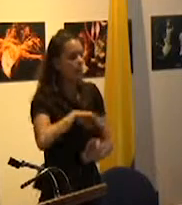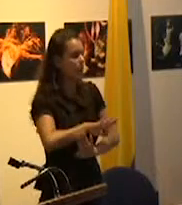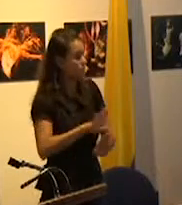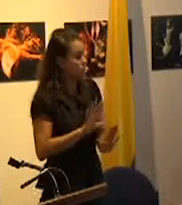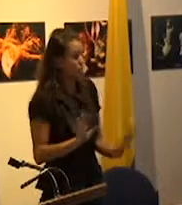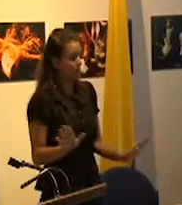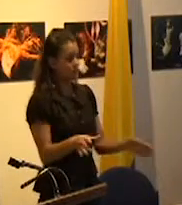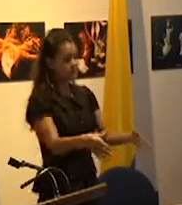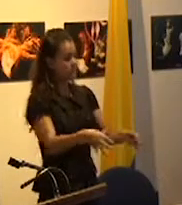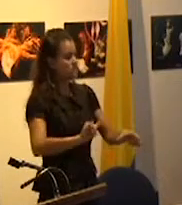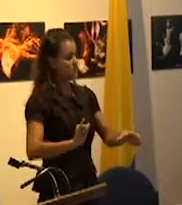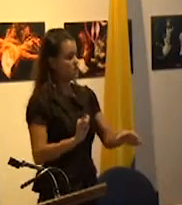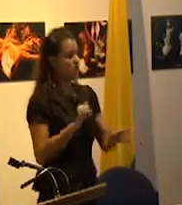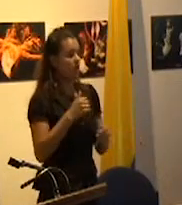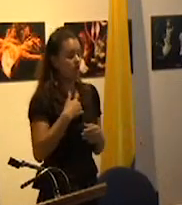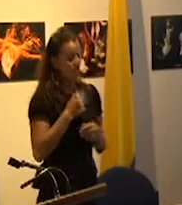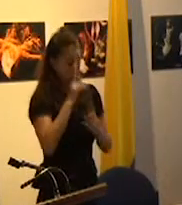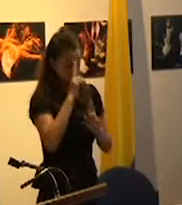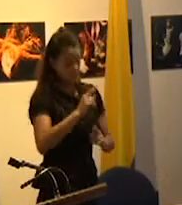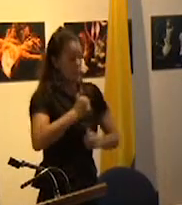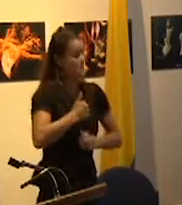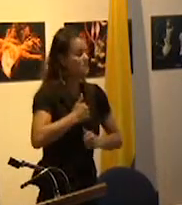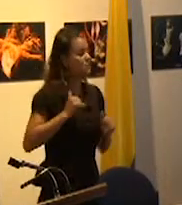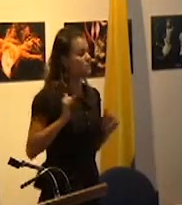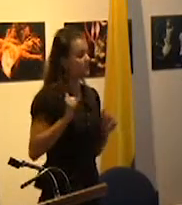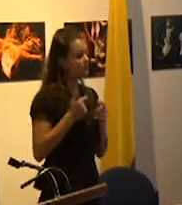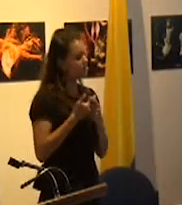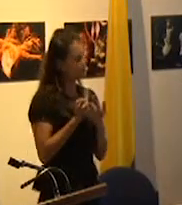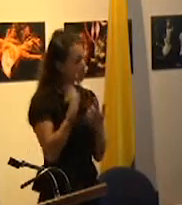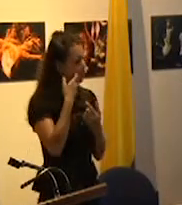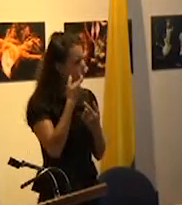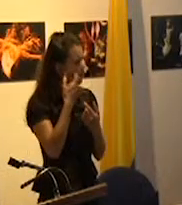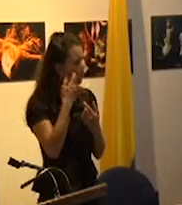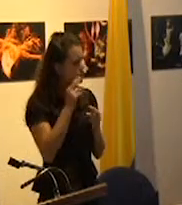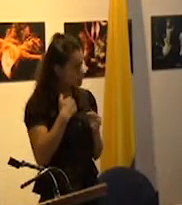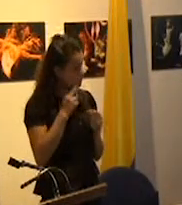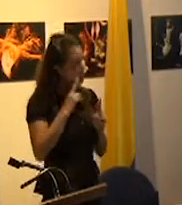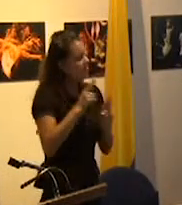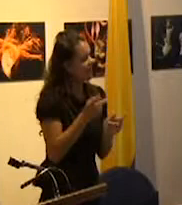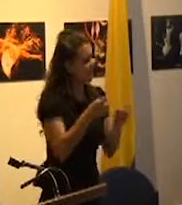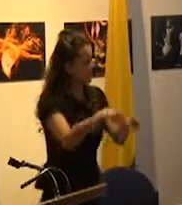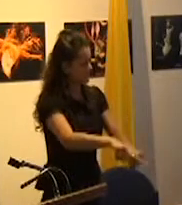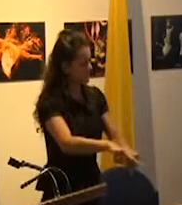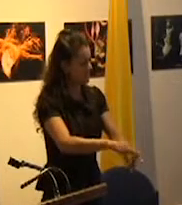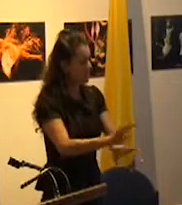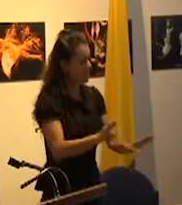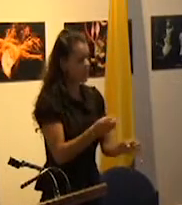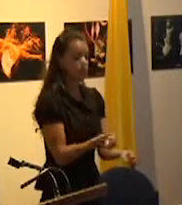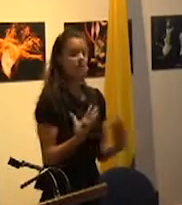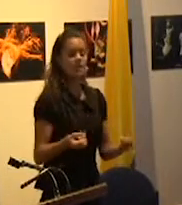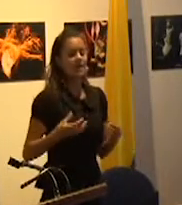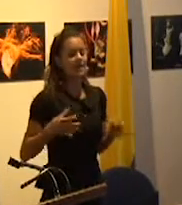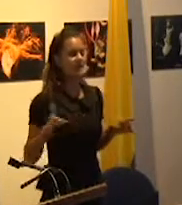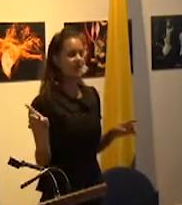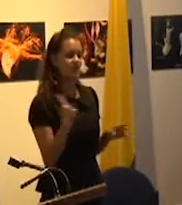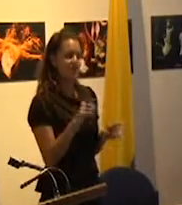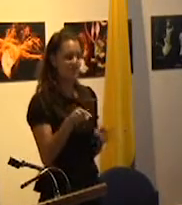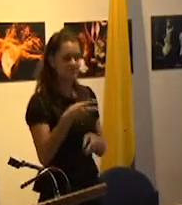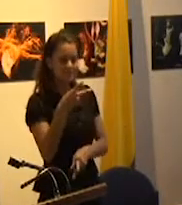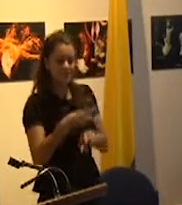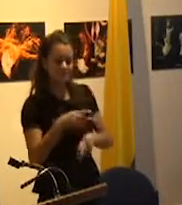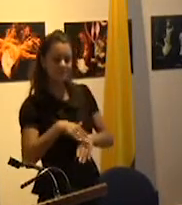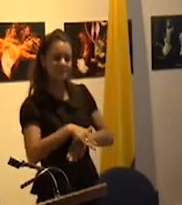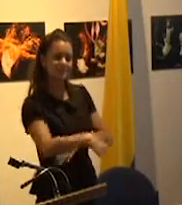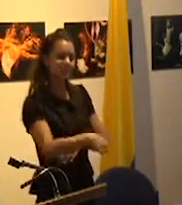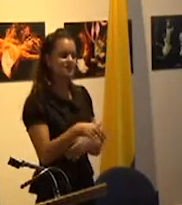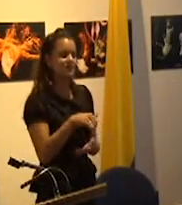atender al respeto recíproco que desarrollan los niños en las relaciones entre pares es el riesgo de